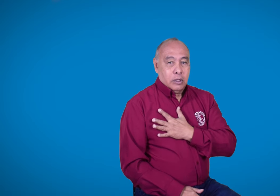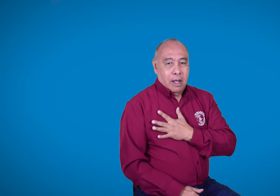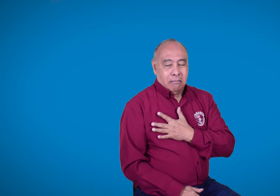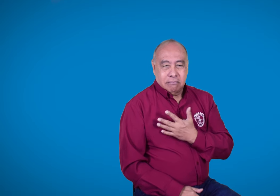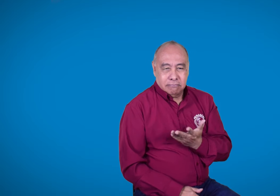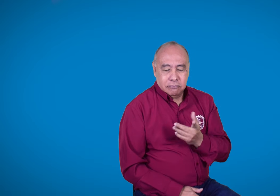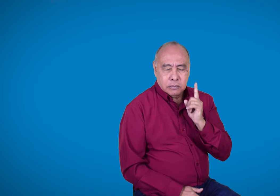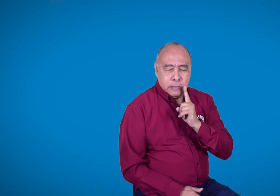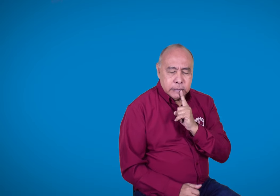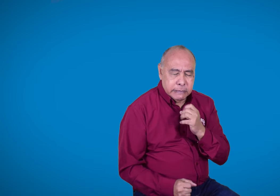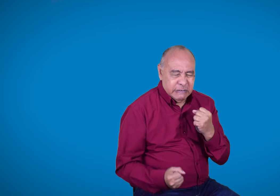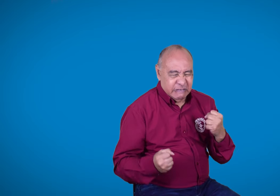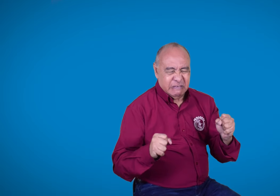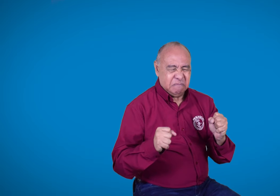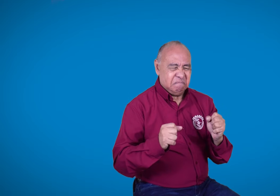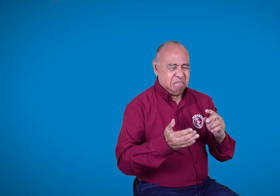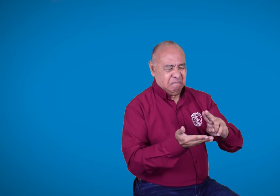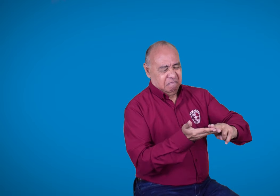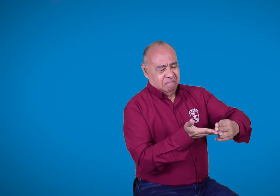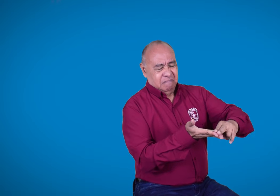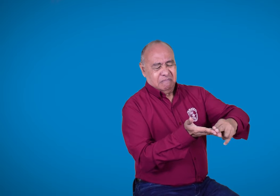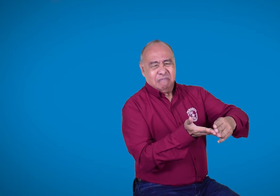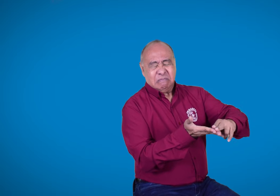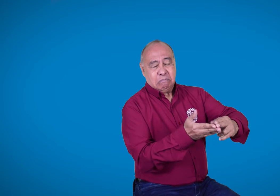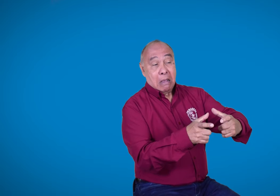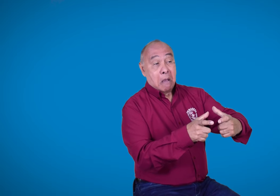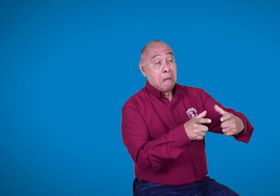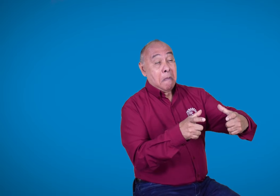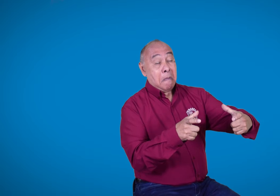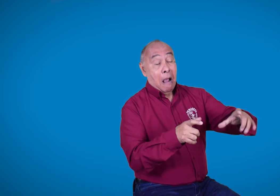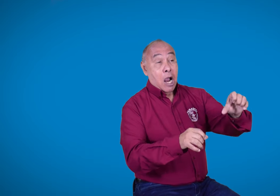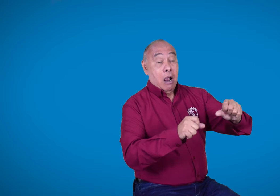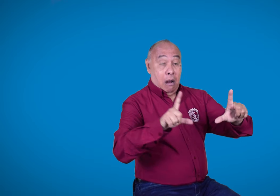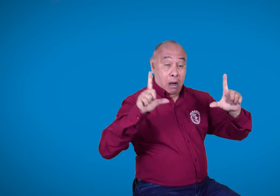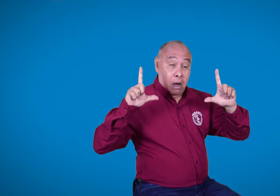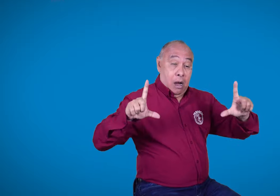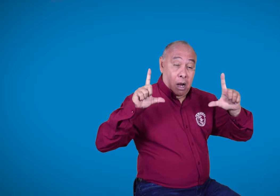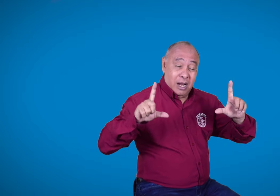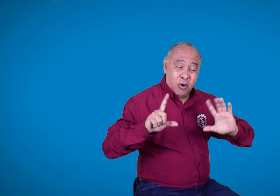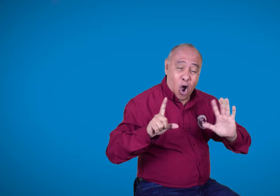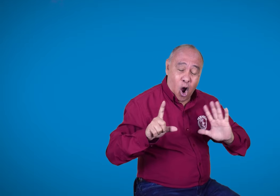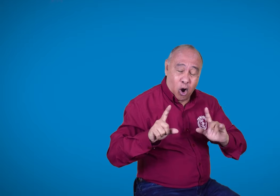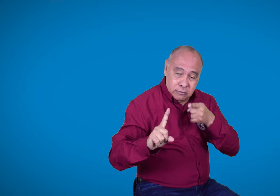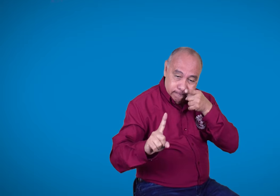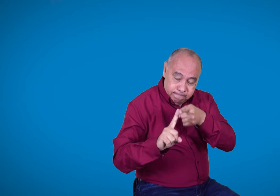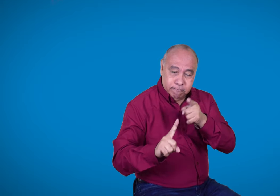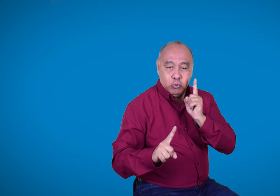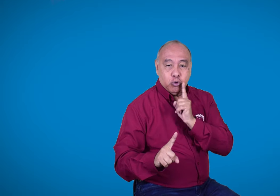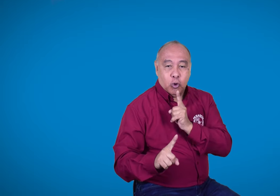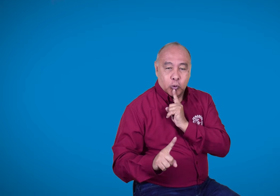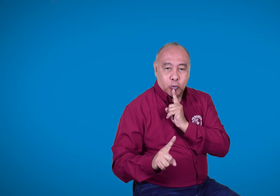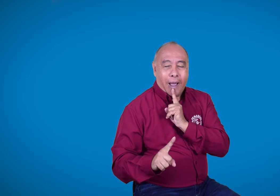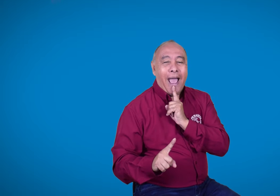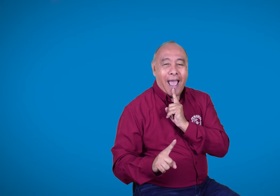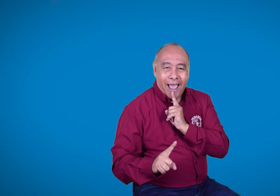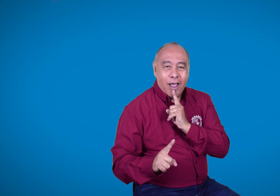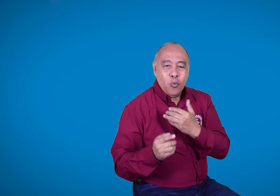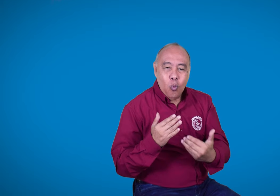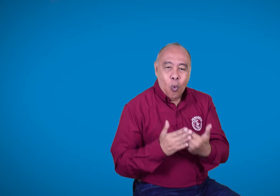interpretación y que se deberían enfocar los esfuerzos solo hacia las personas sordas. Y precisamente, es en relación a esto